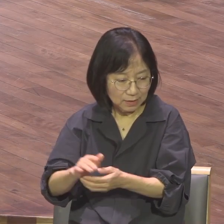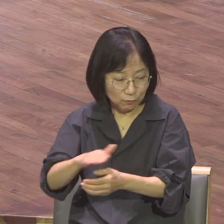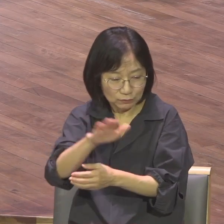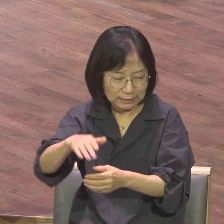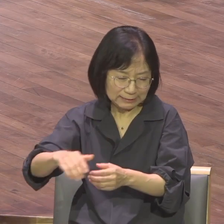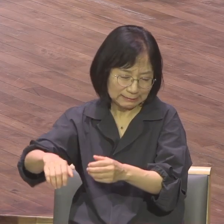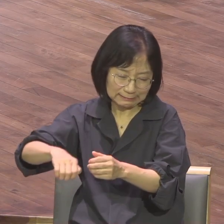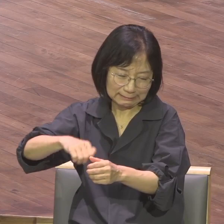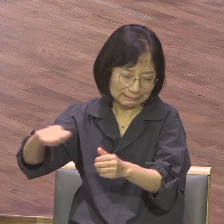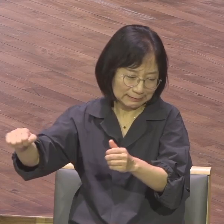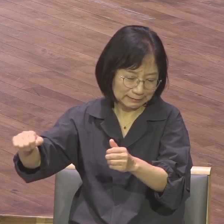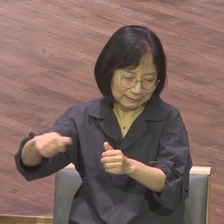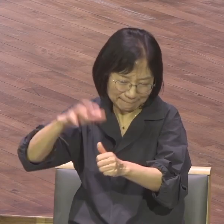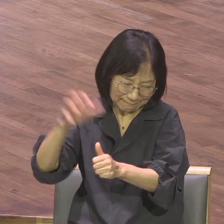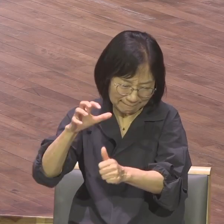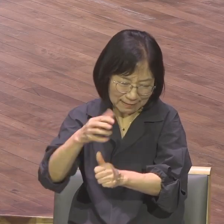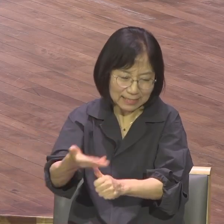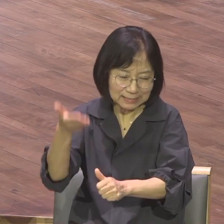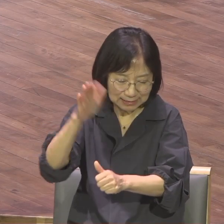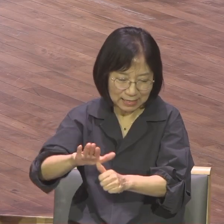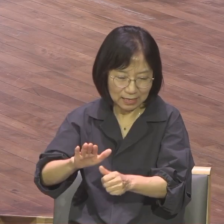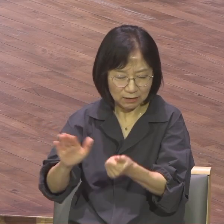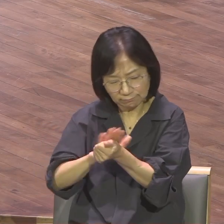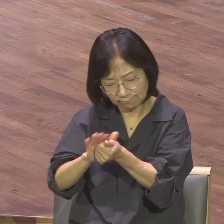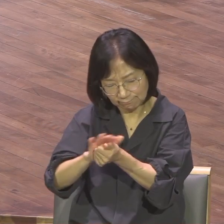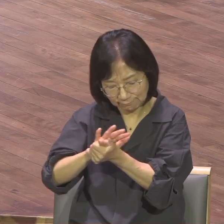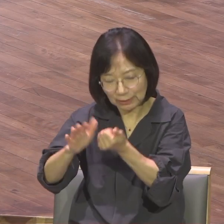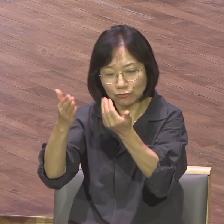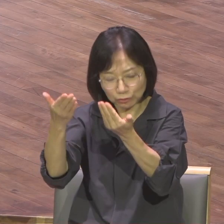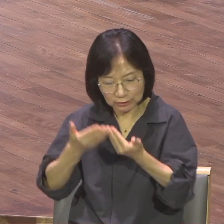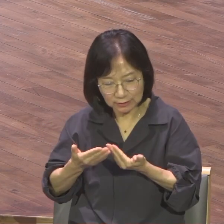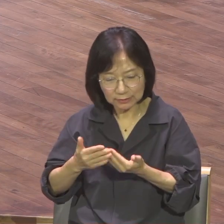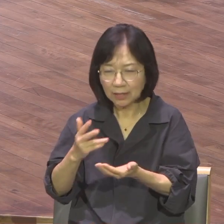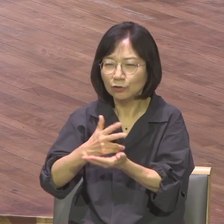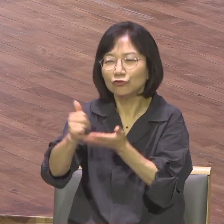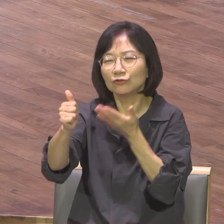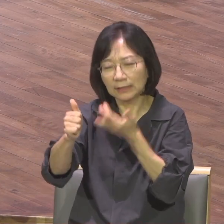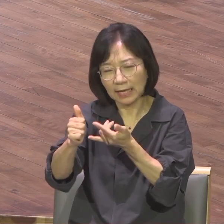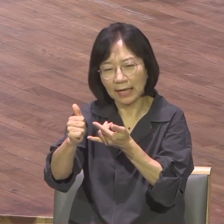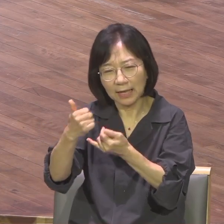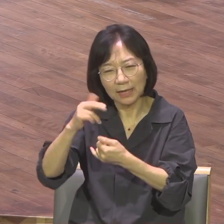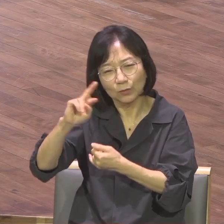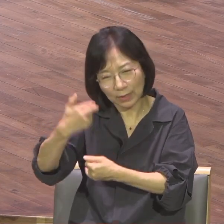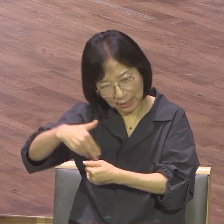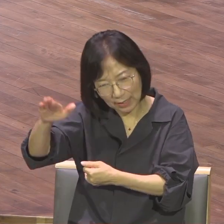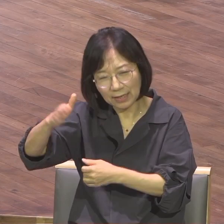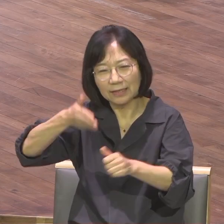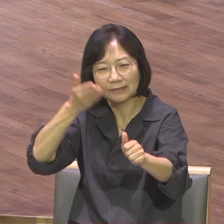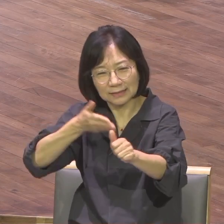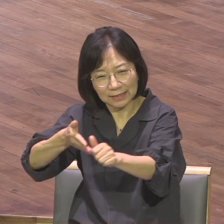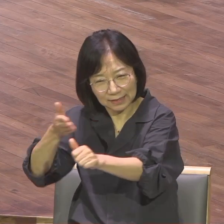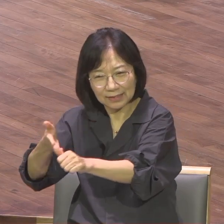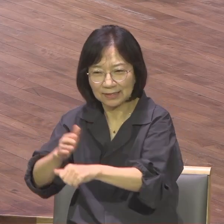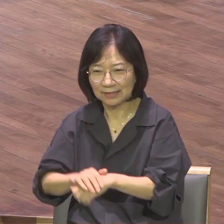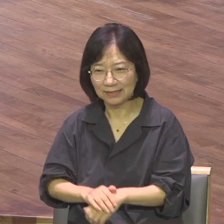우리를 치셨으나 싸매워 주실 것이라 여왁계로 돌아가자 오늘 호세하가 강력하게 외치고 있습니다